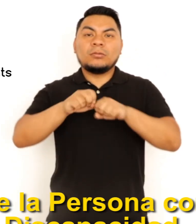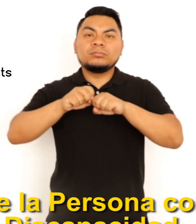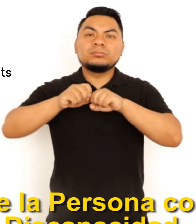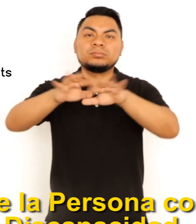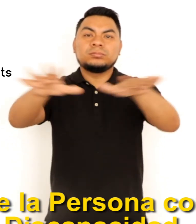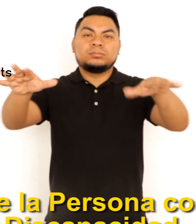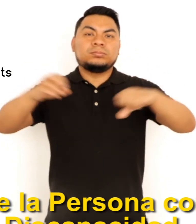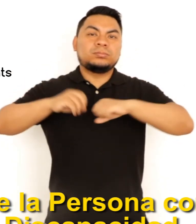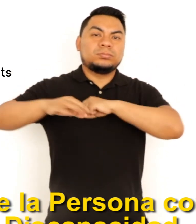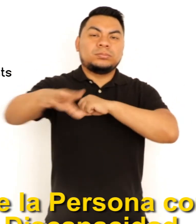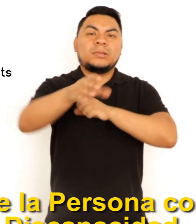3.